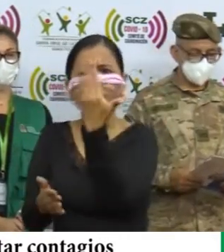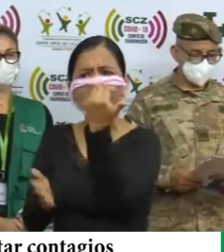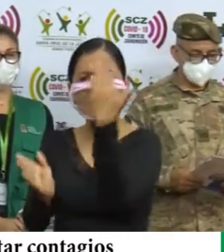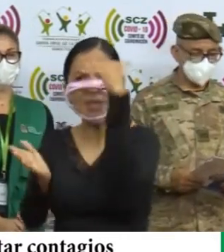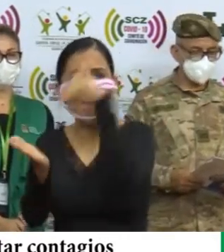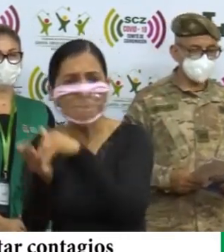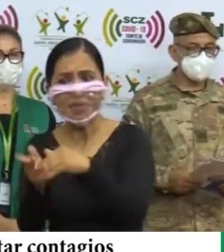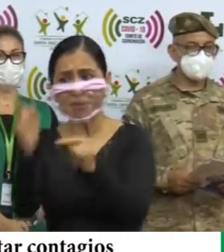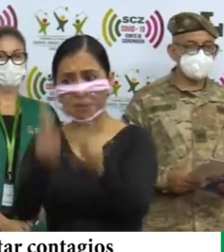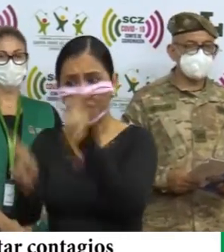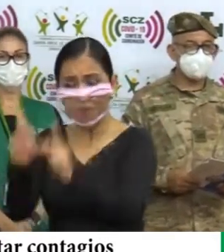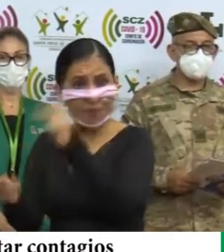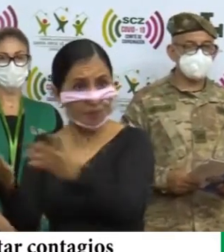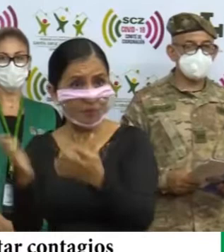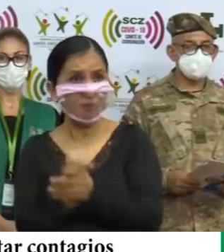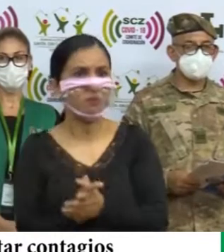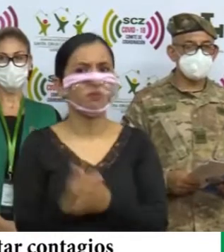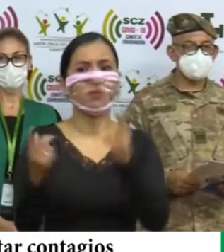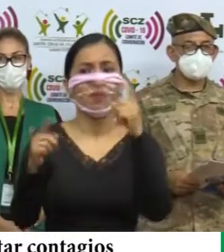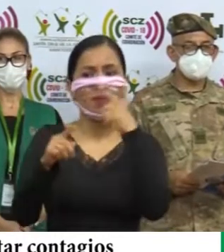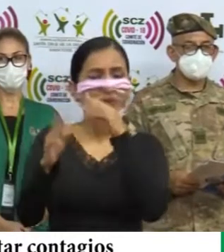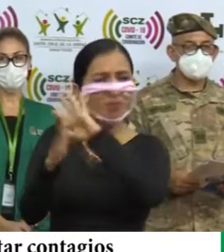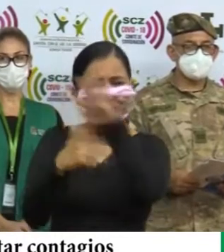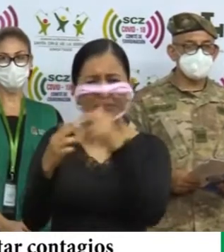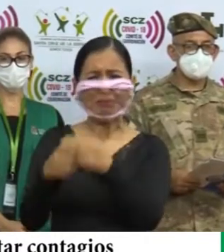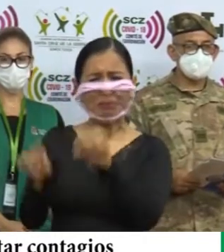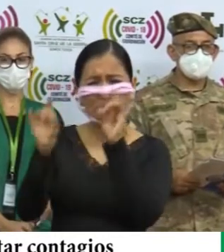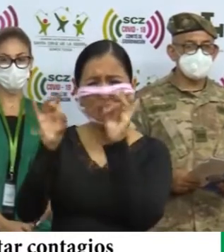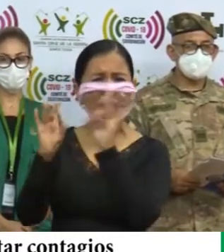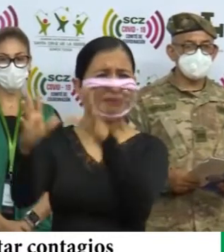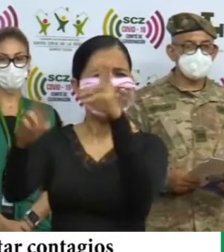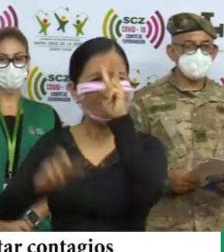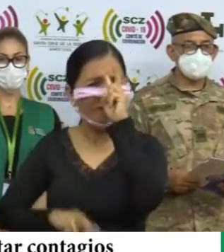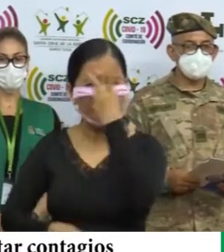personas de las garras del virus del COVID-19.